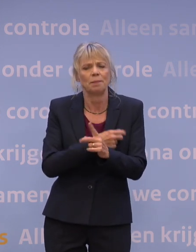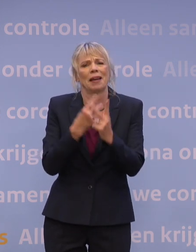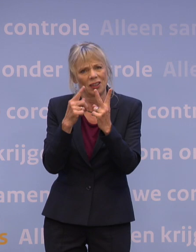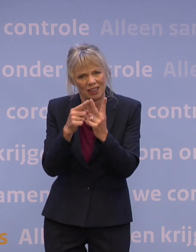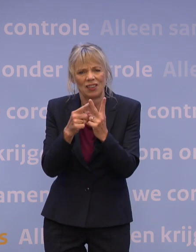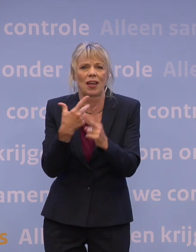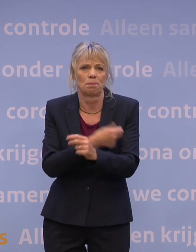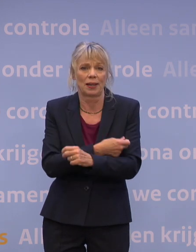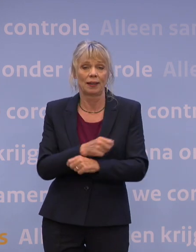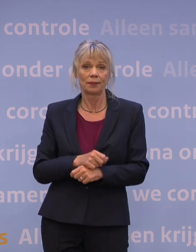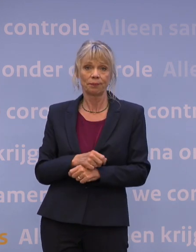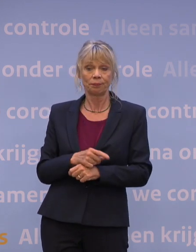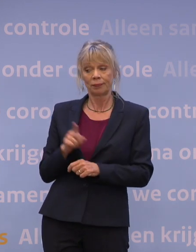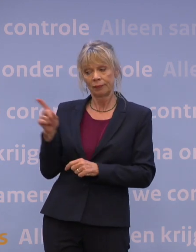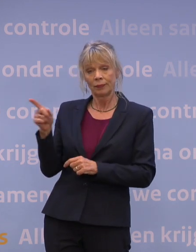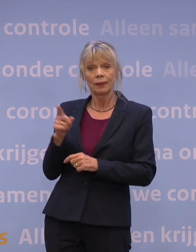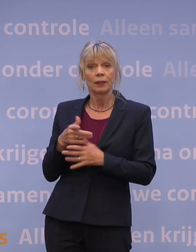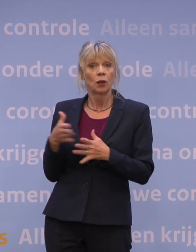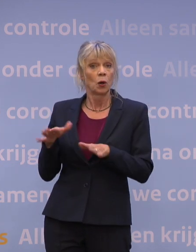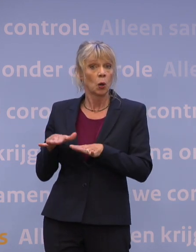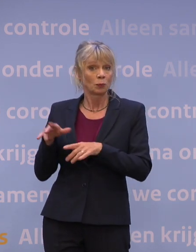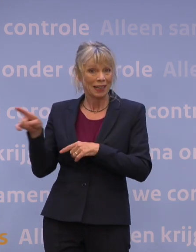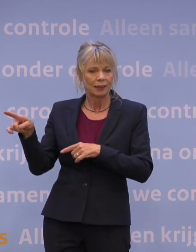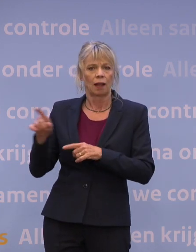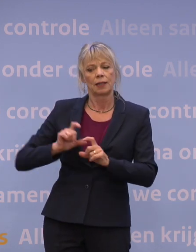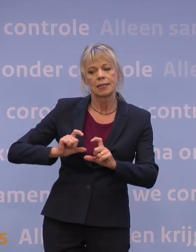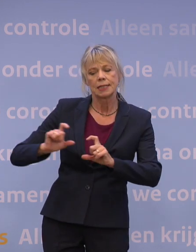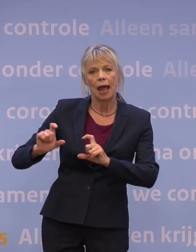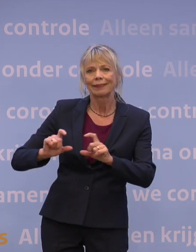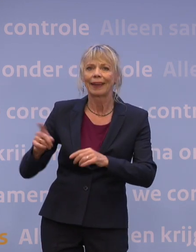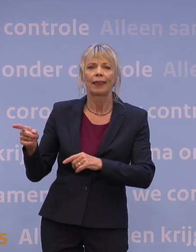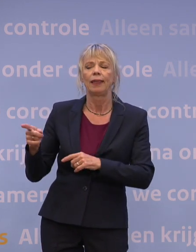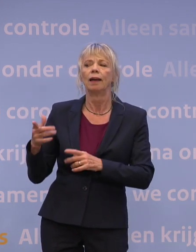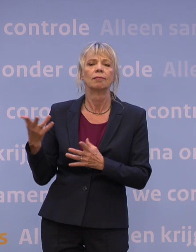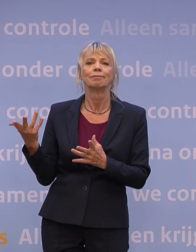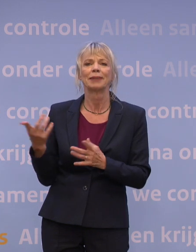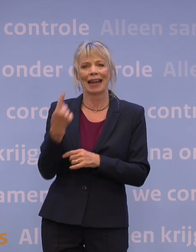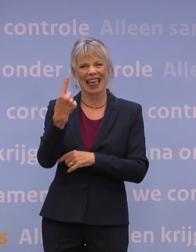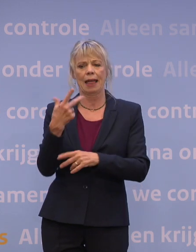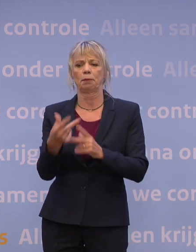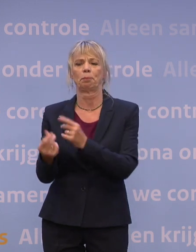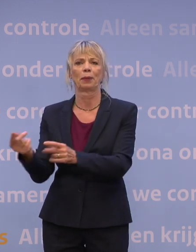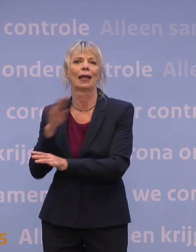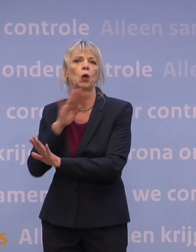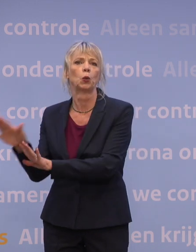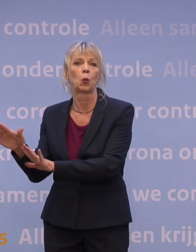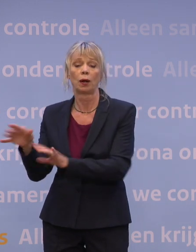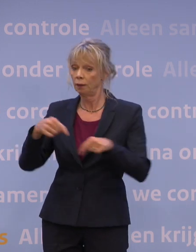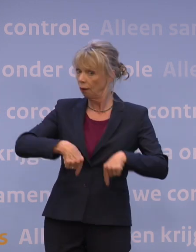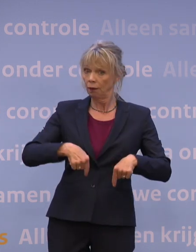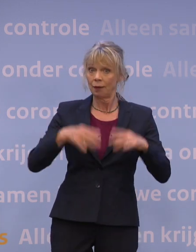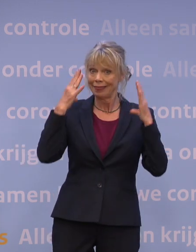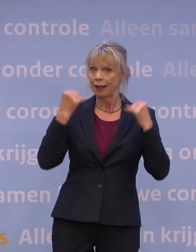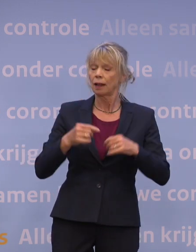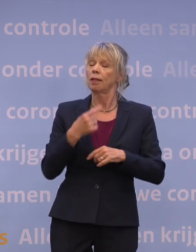Britse strategie is natuurlijk die... Ze hebben nogal geleund op dat ene been van één prik. En wij hebben altijd geleund op twee benen van twee